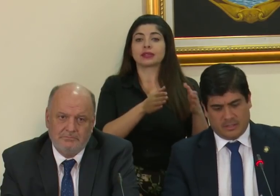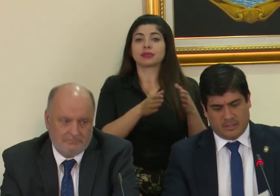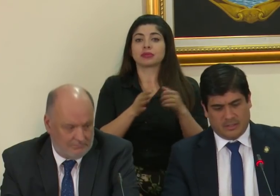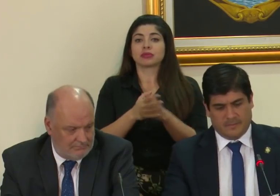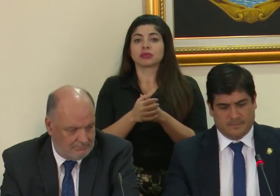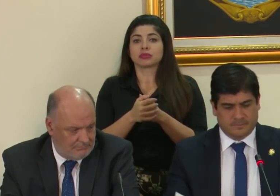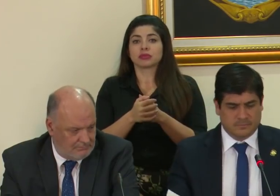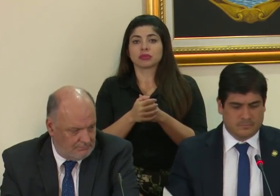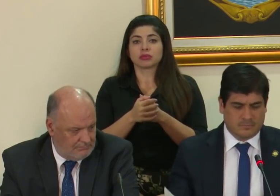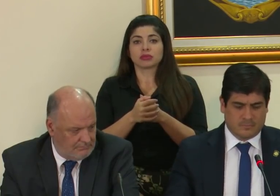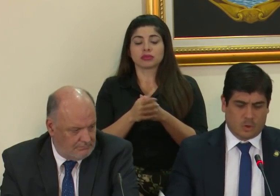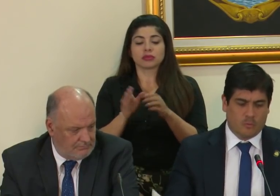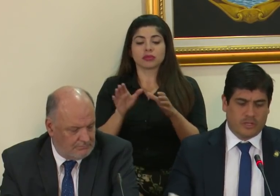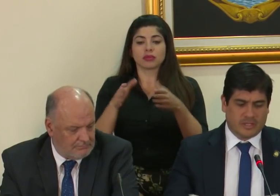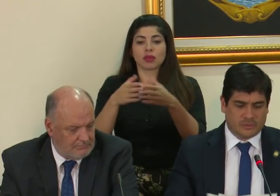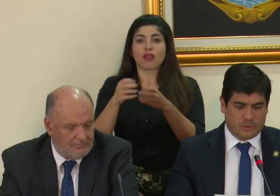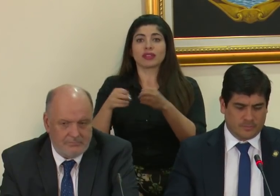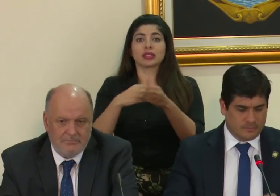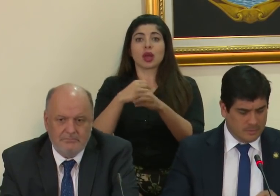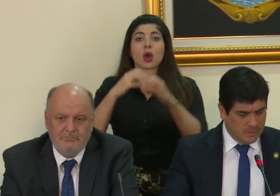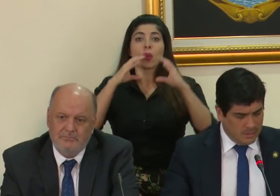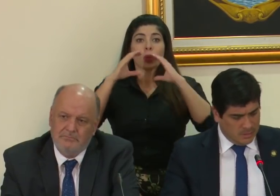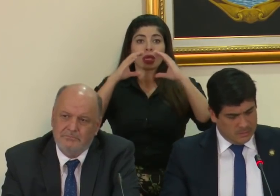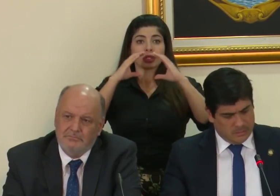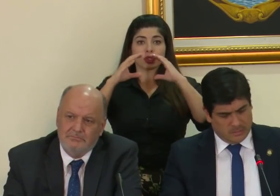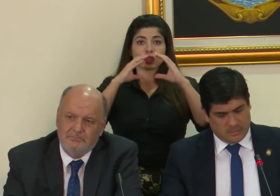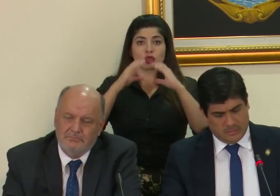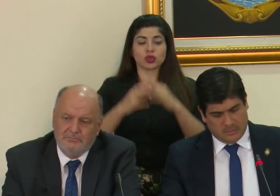Comunicación,